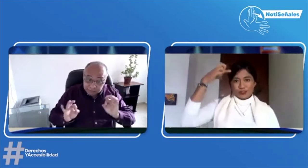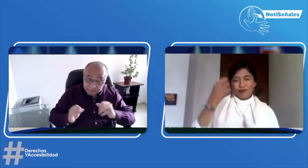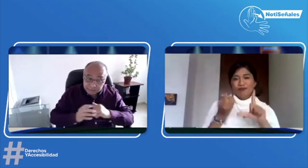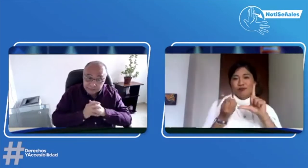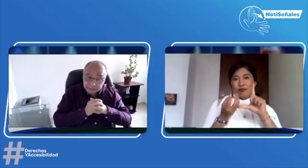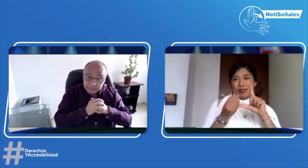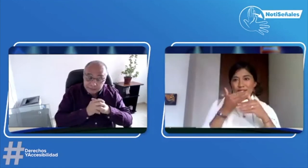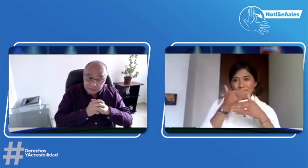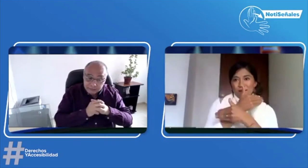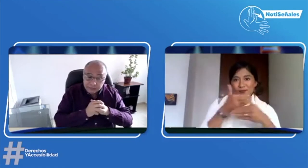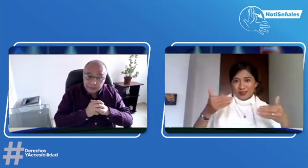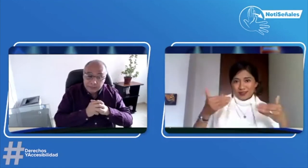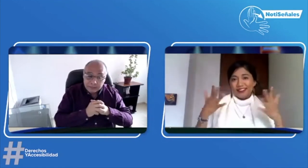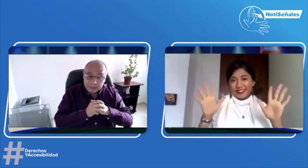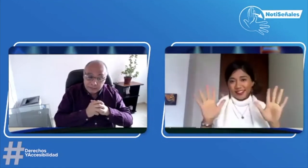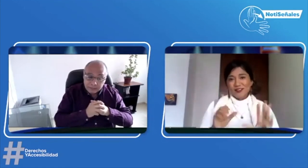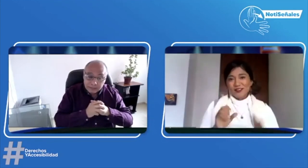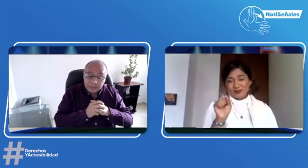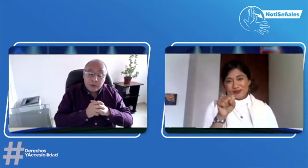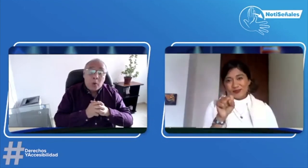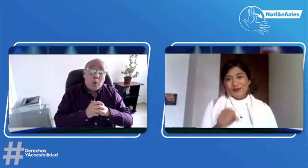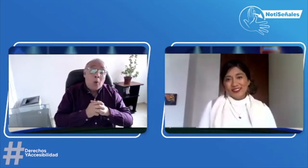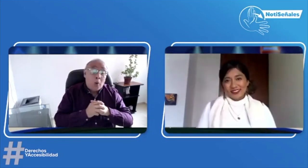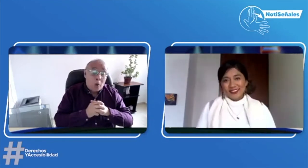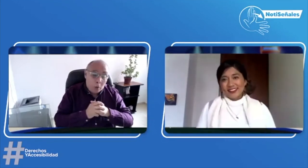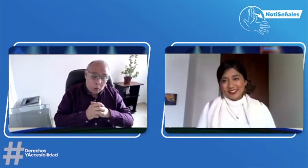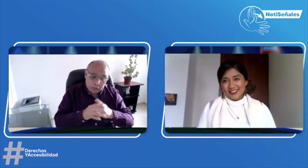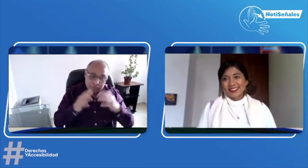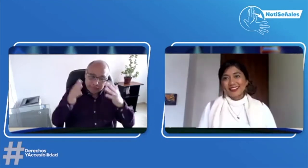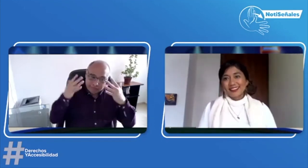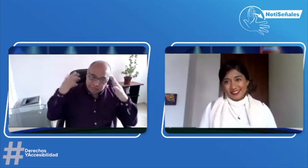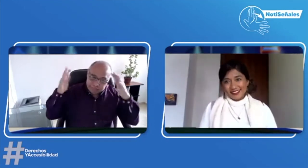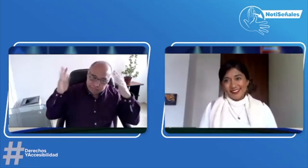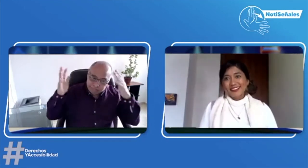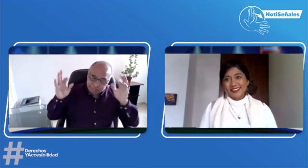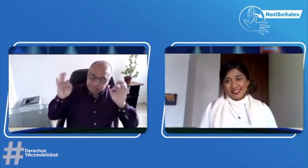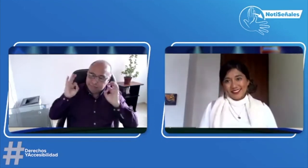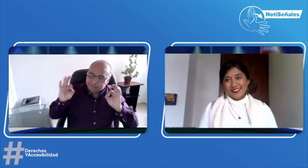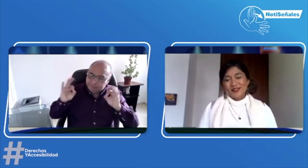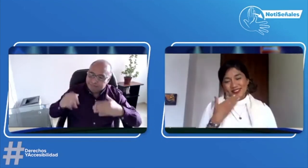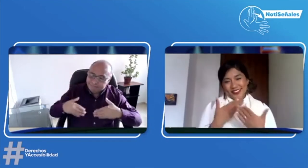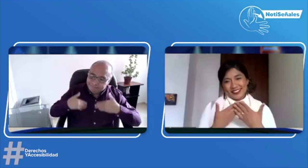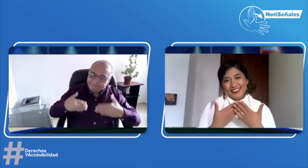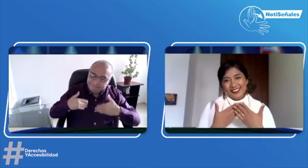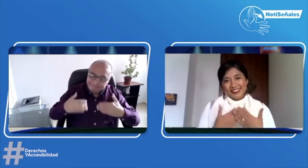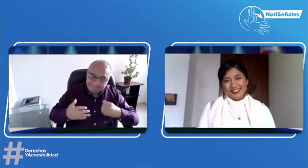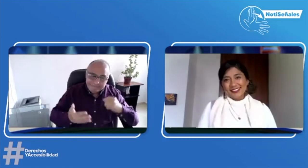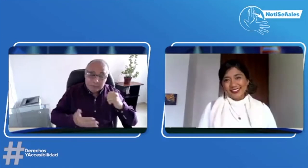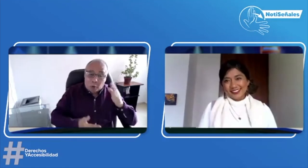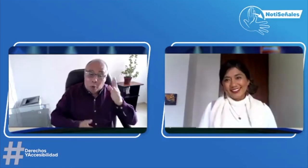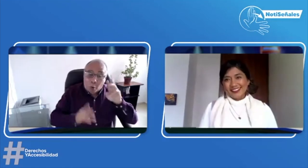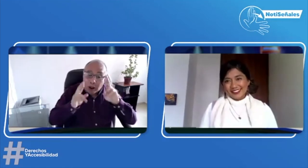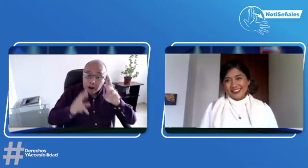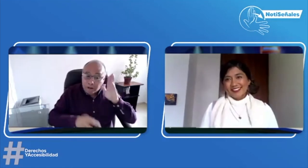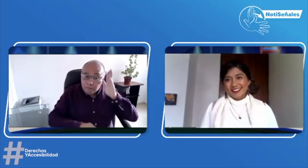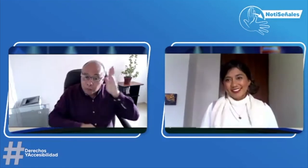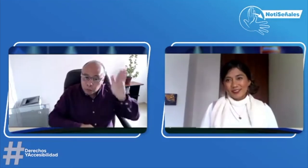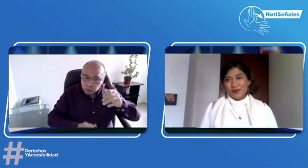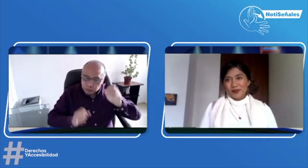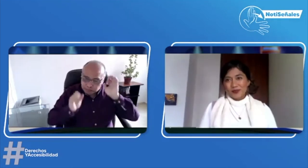Sí, sí, sí, yo ya soy profesional en pedagogía infantil, sí, señor. Uy, felicitaciones. Muchas gracias. Eres me alegra mucho,